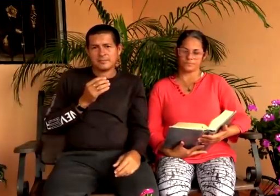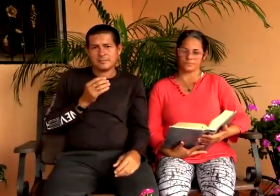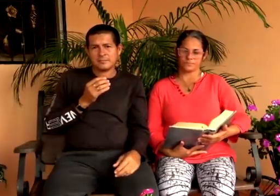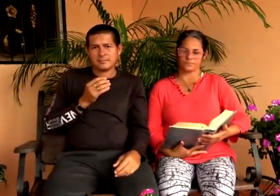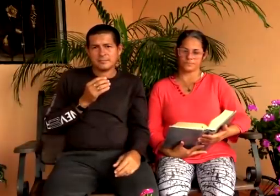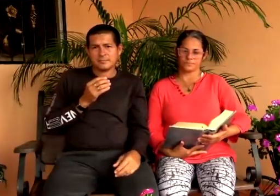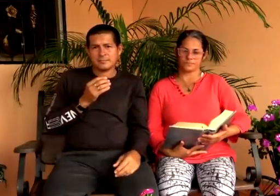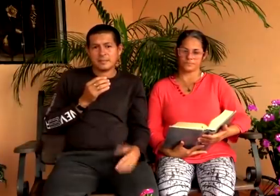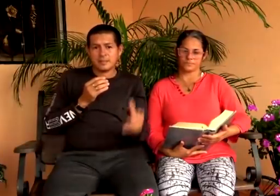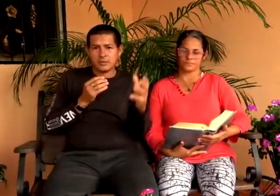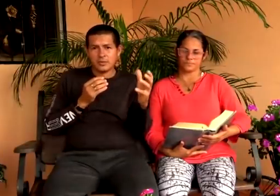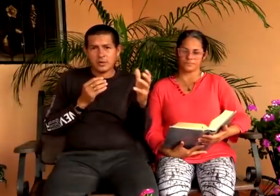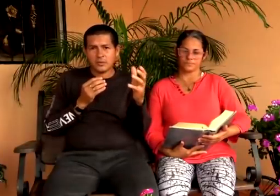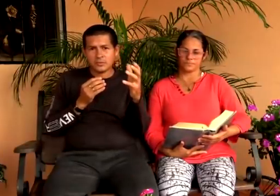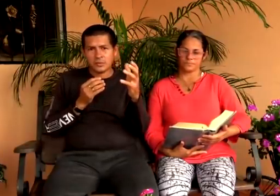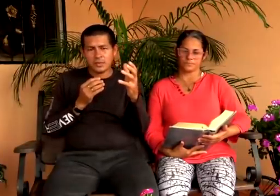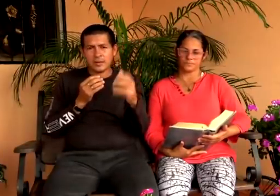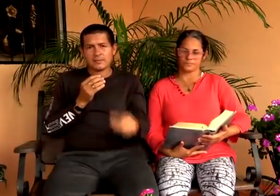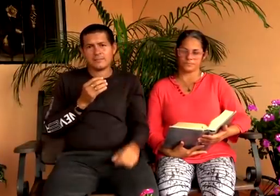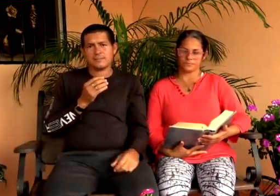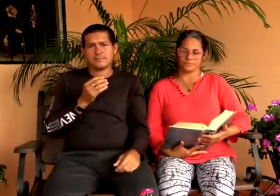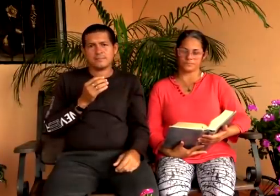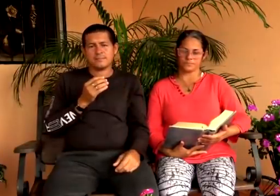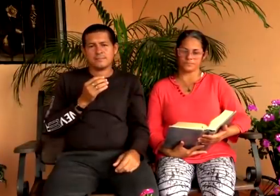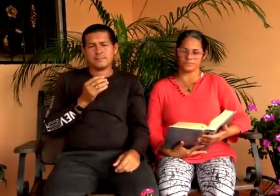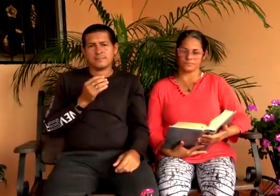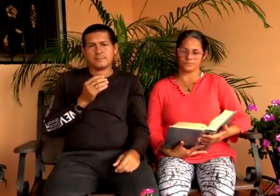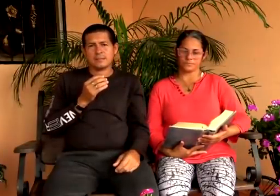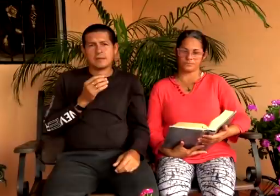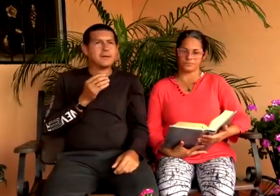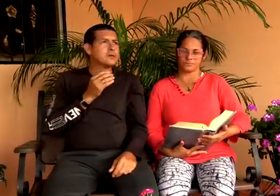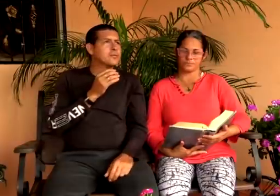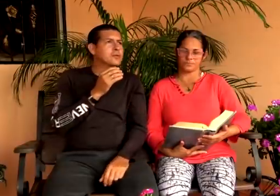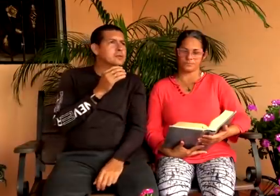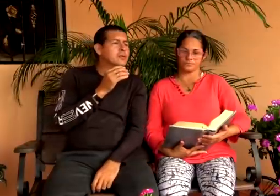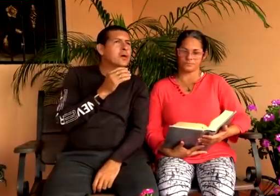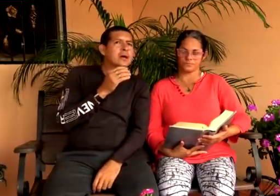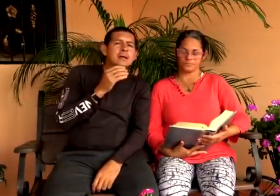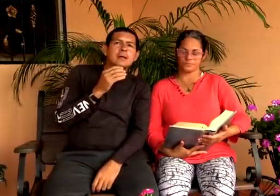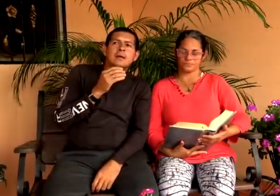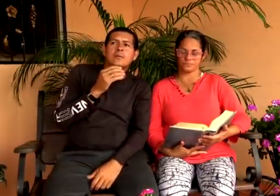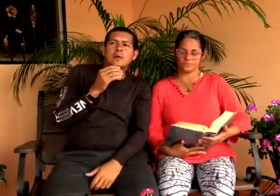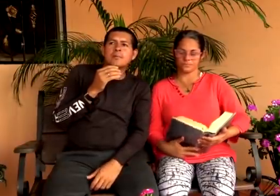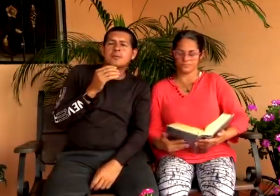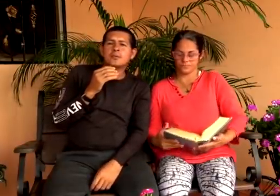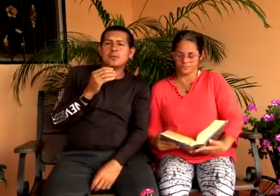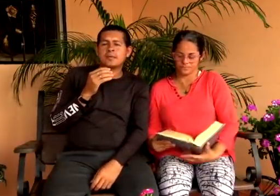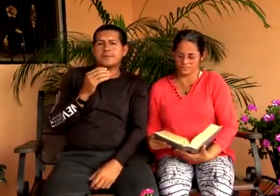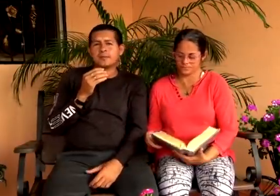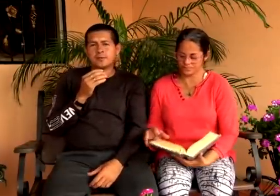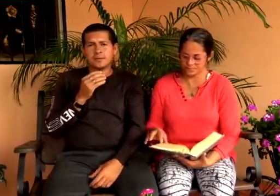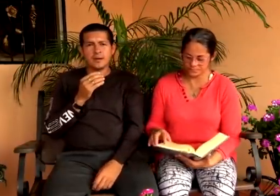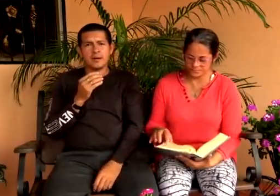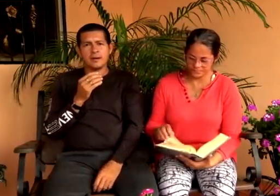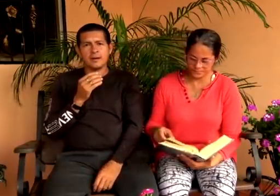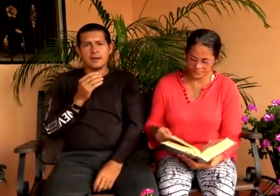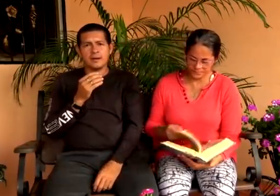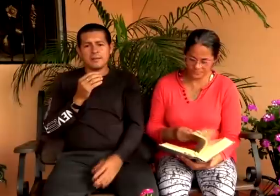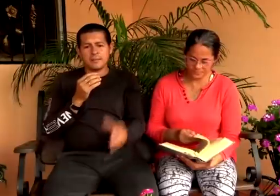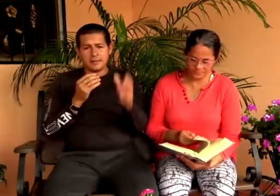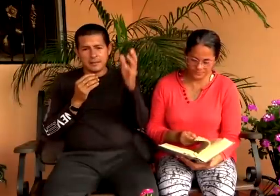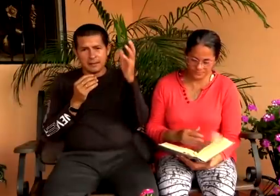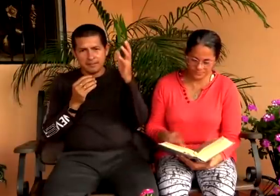le dio autoridad a ver como dice juan juan 21 15 rosa